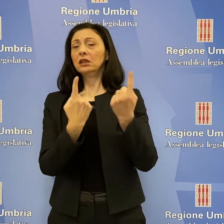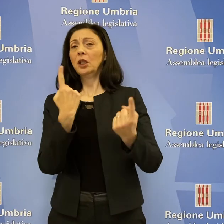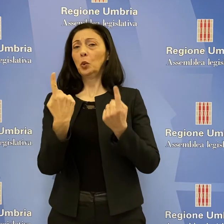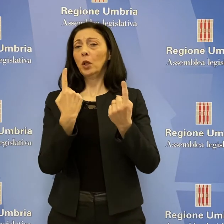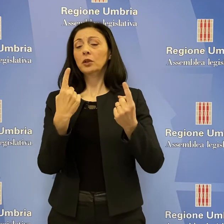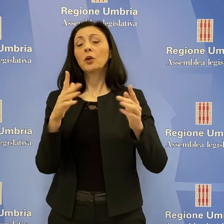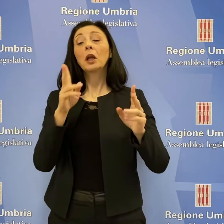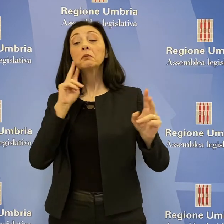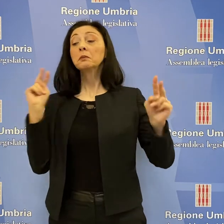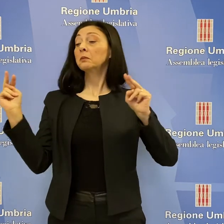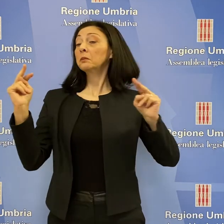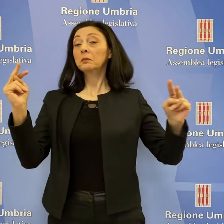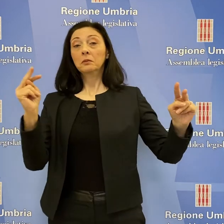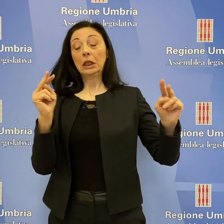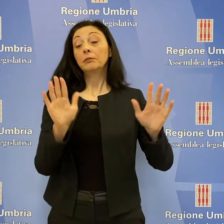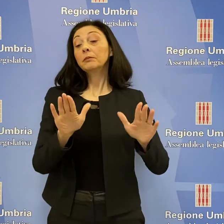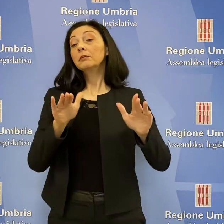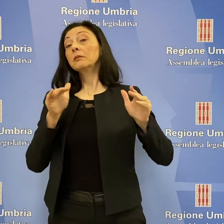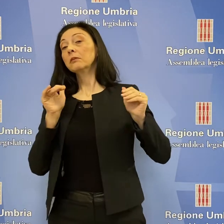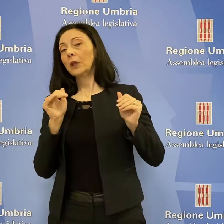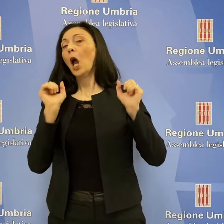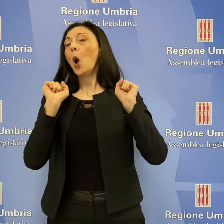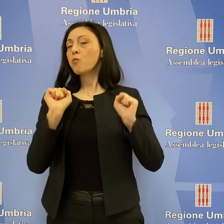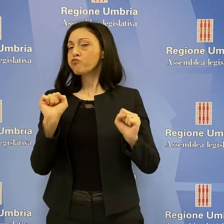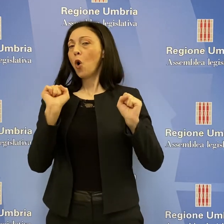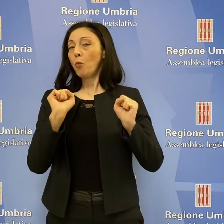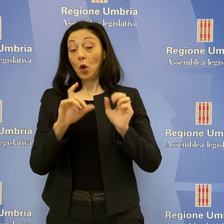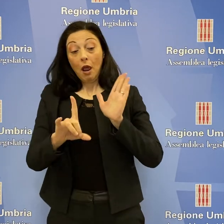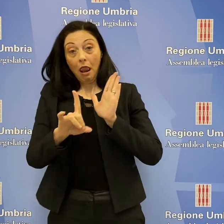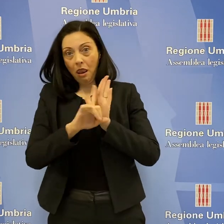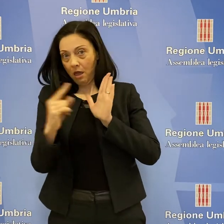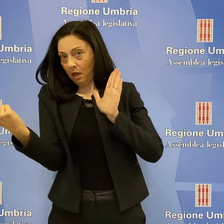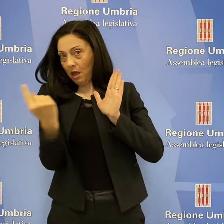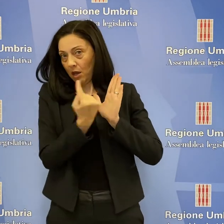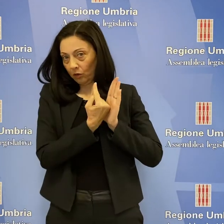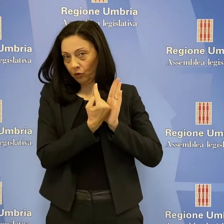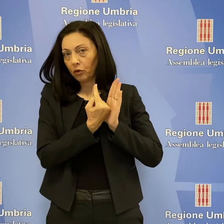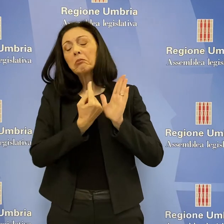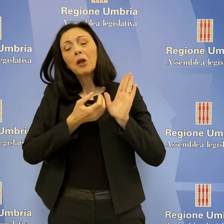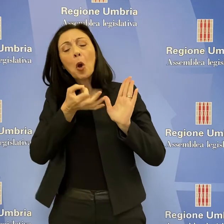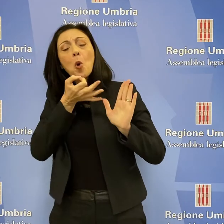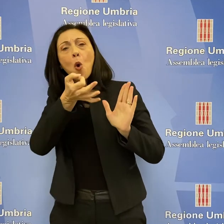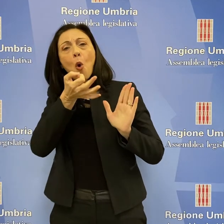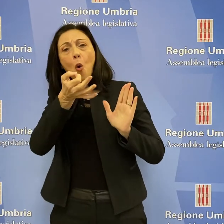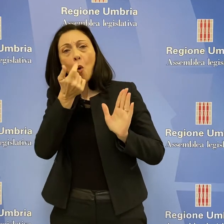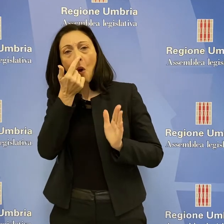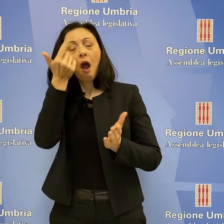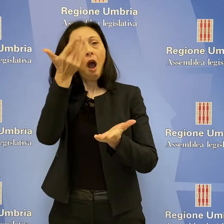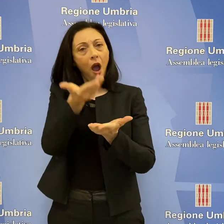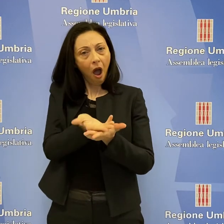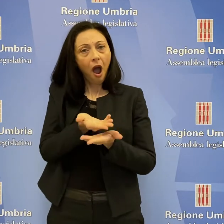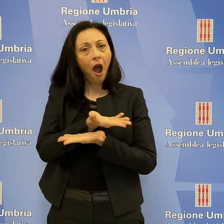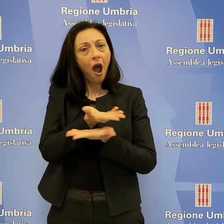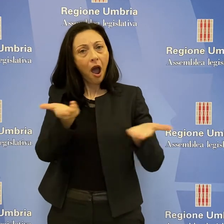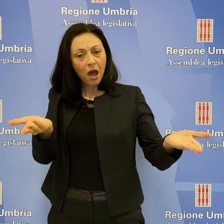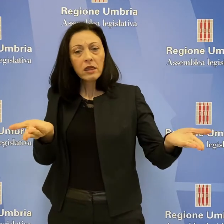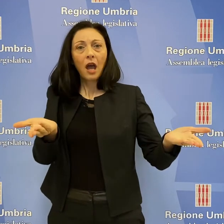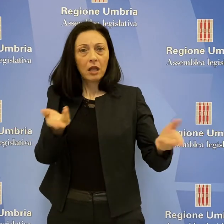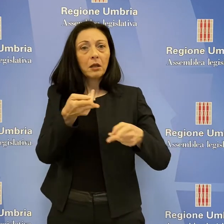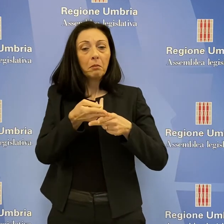consentono, sempre nel massimo rispetto della legalità, di suggerire soluzioni coerenti con i reali bisogni dei cittadini. La